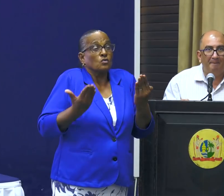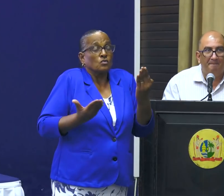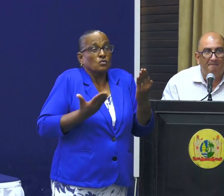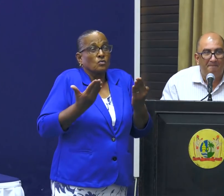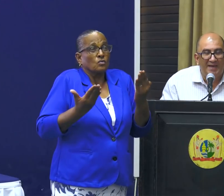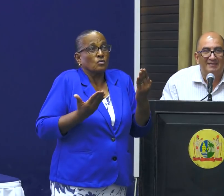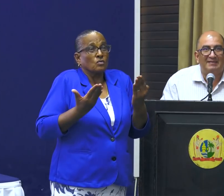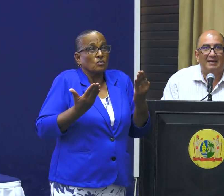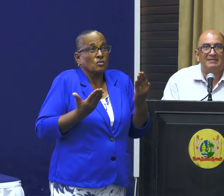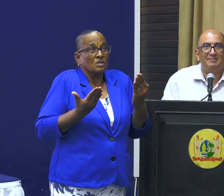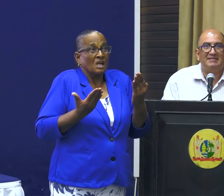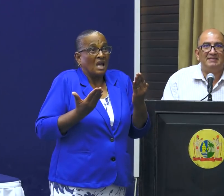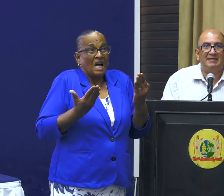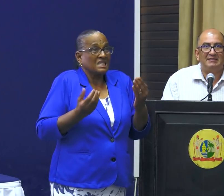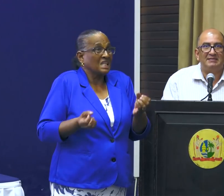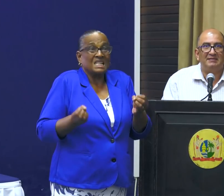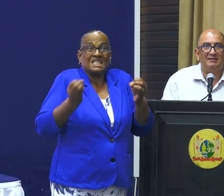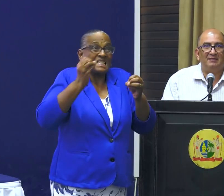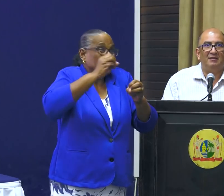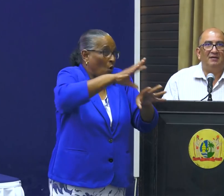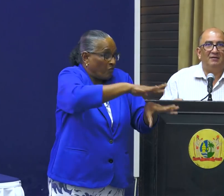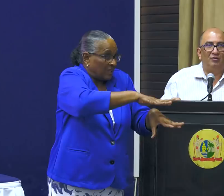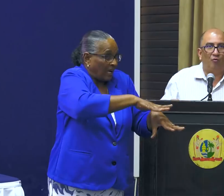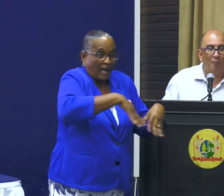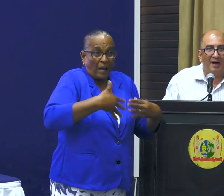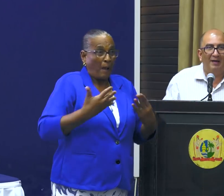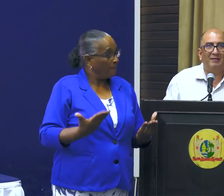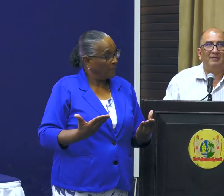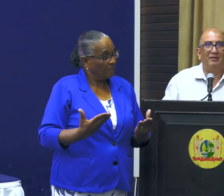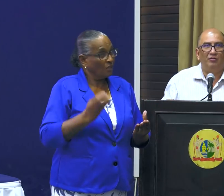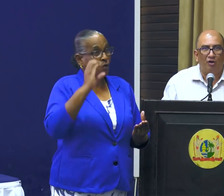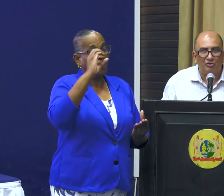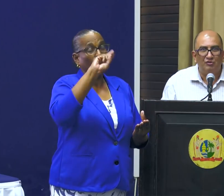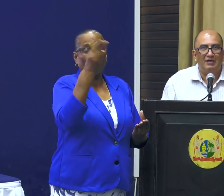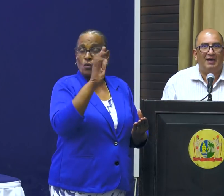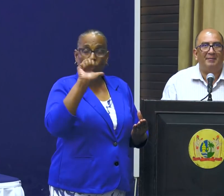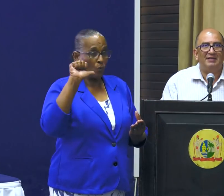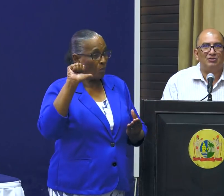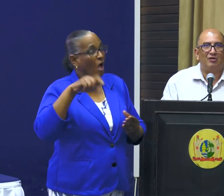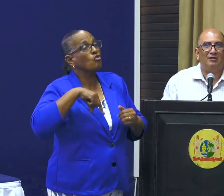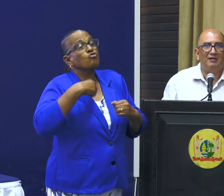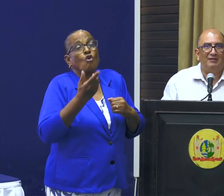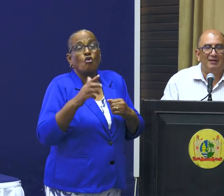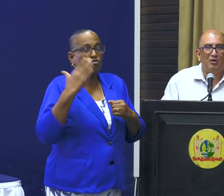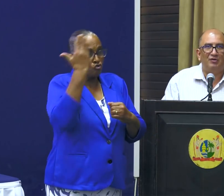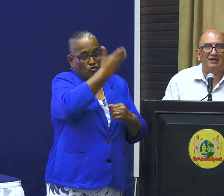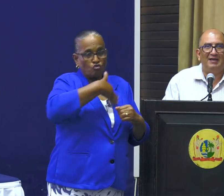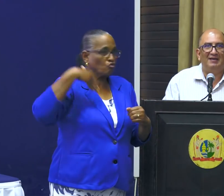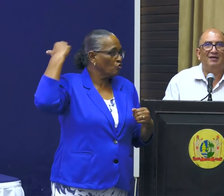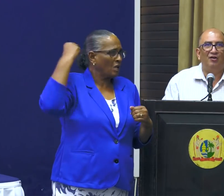binnentransmissie is, Cuba, nog Suriname is tot